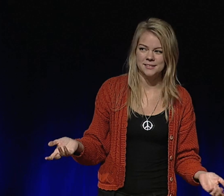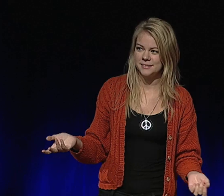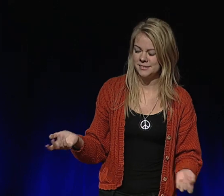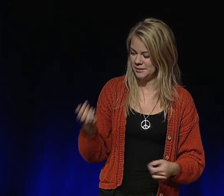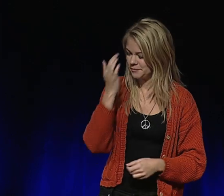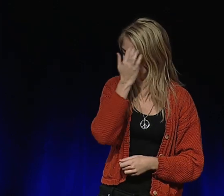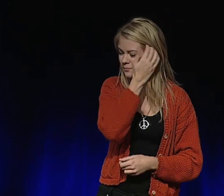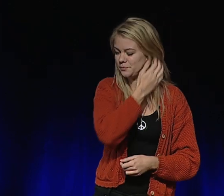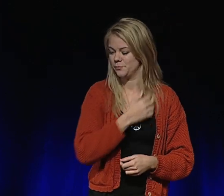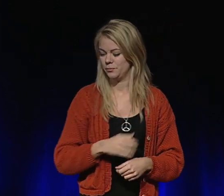eller hur?